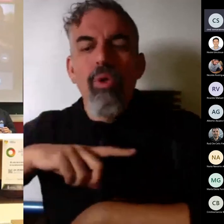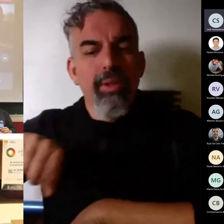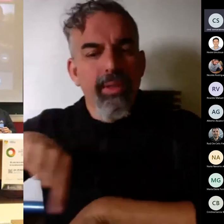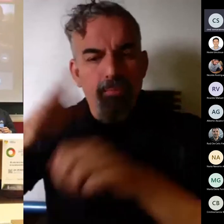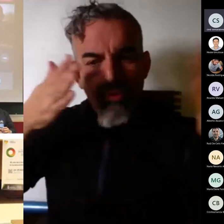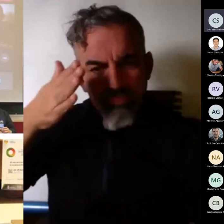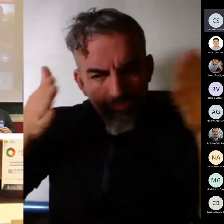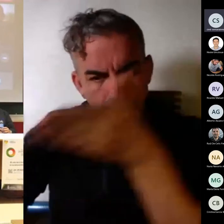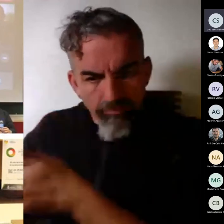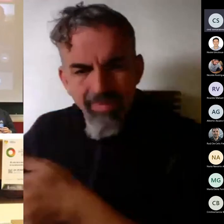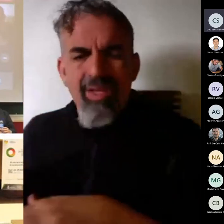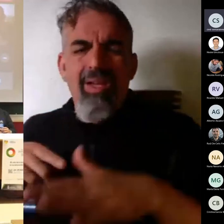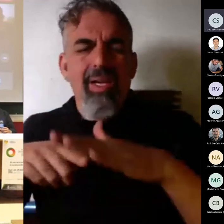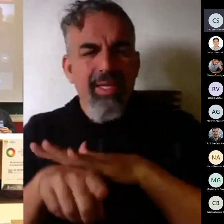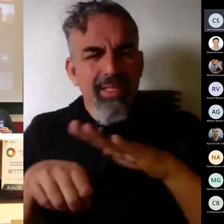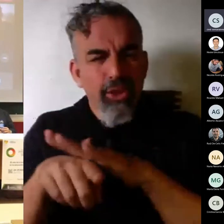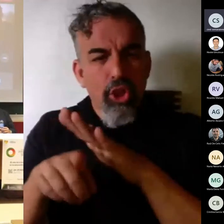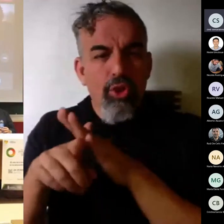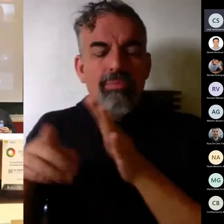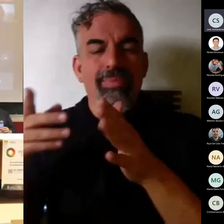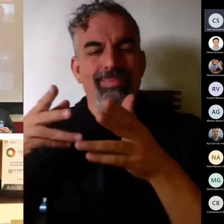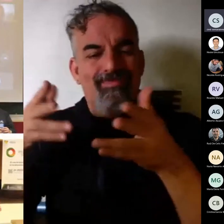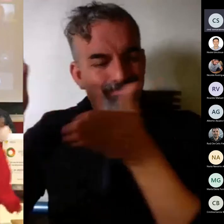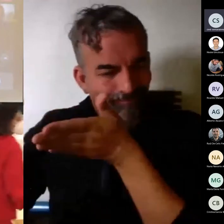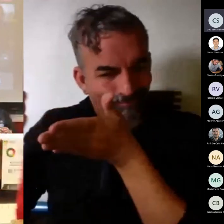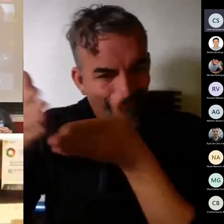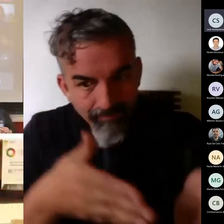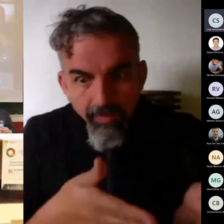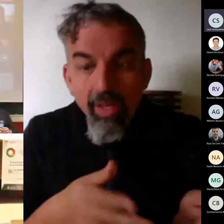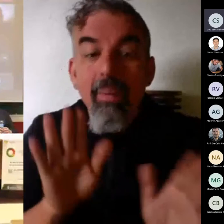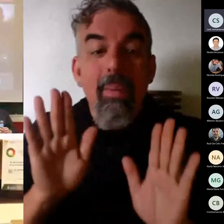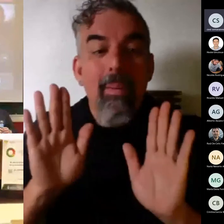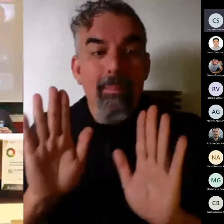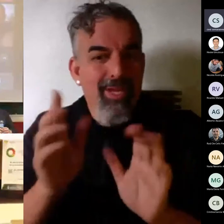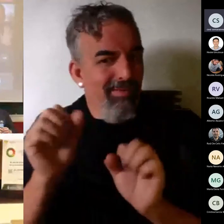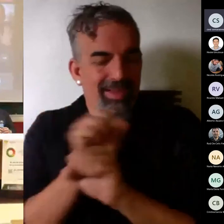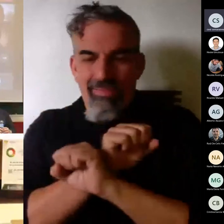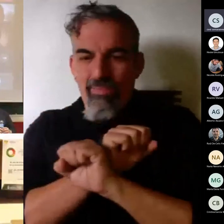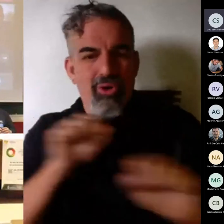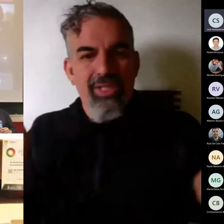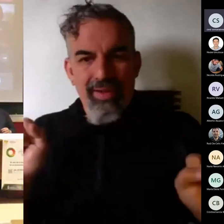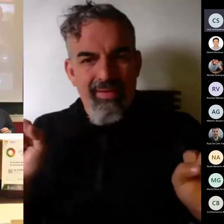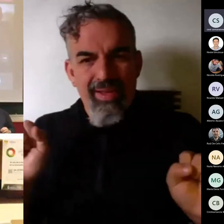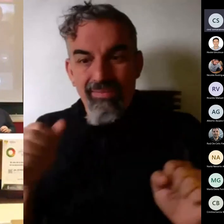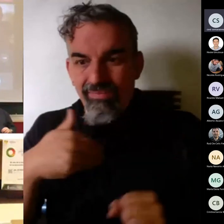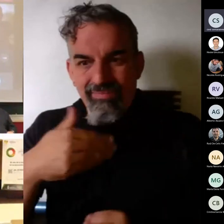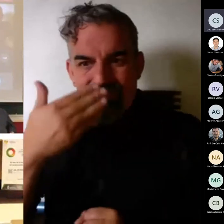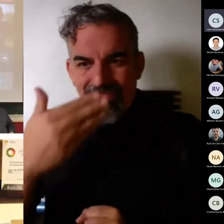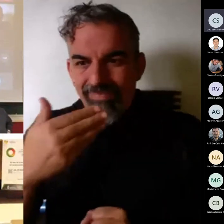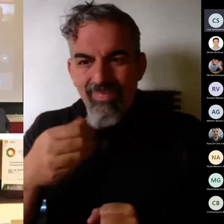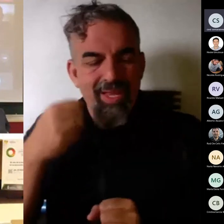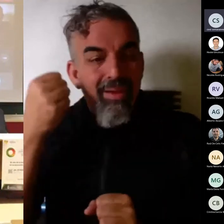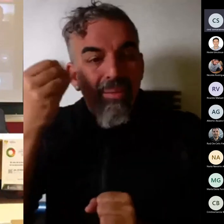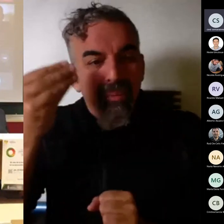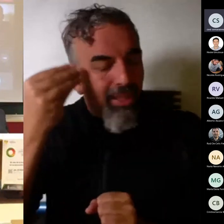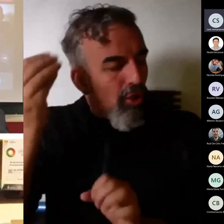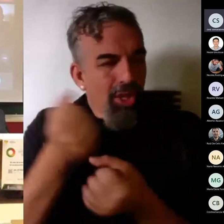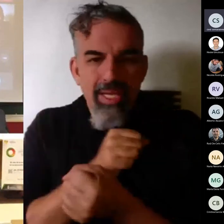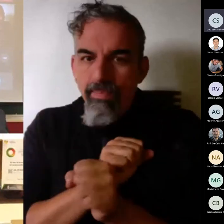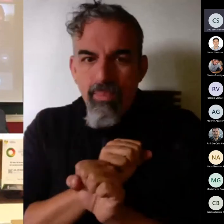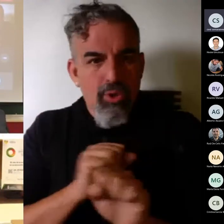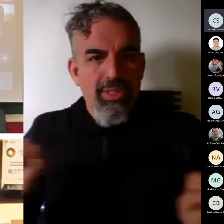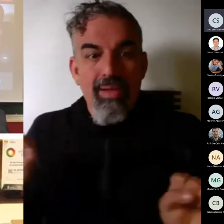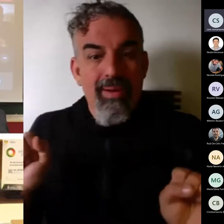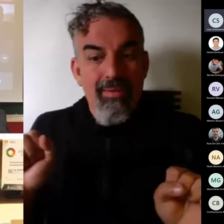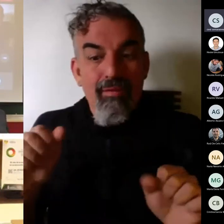gestión la vertiente de docencia ¿no? Creo que es imposible o sea sinceramente creo que es imposible la única